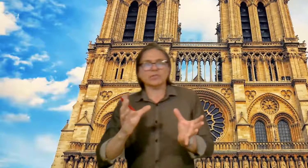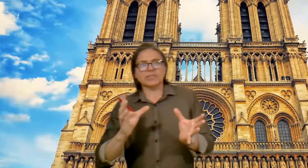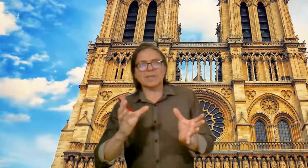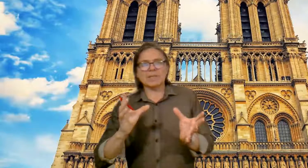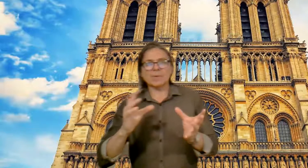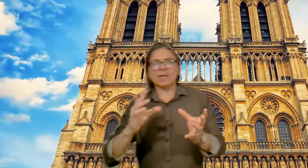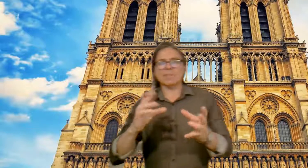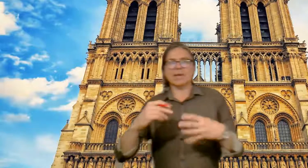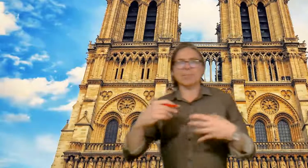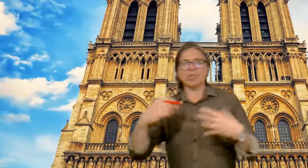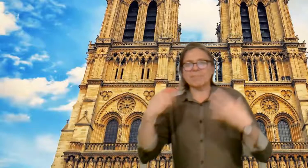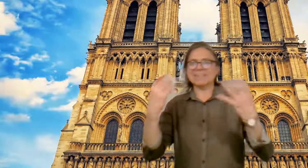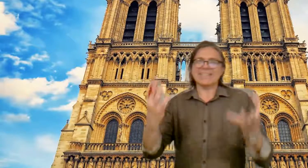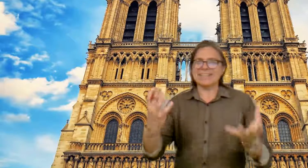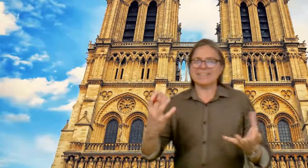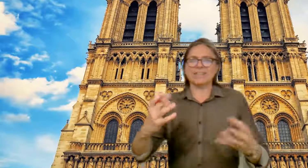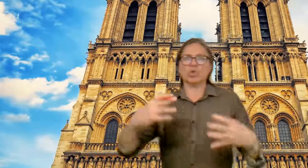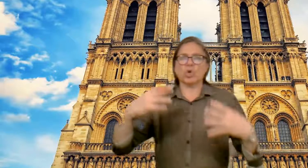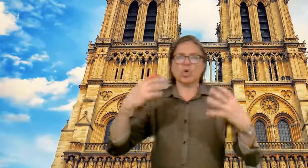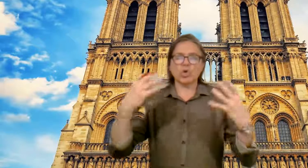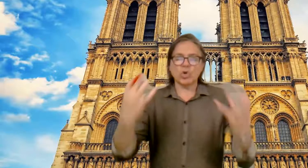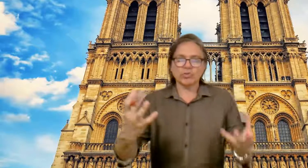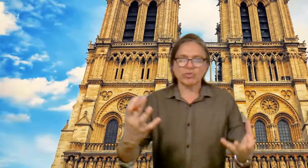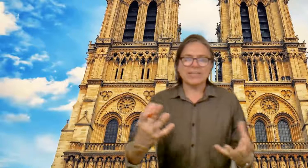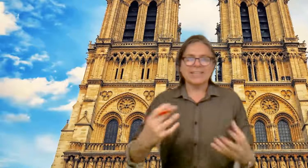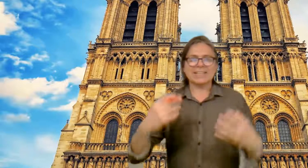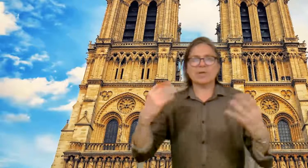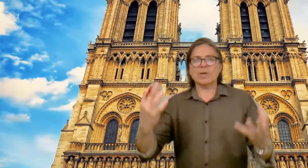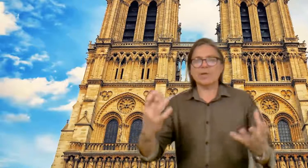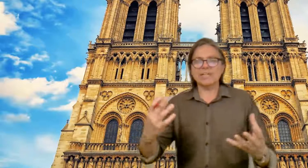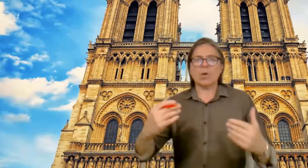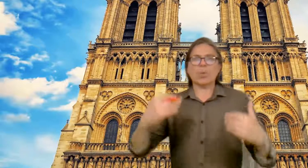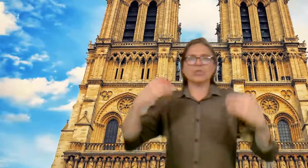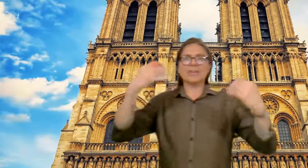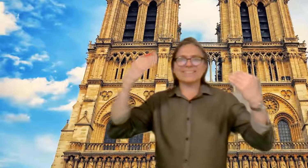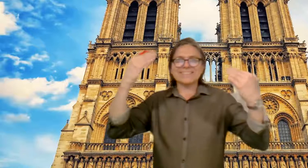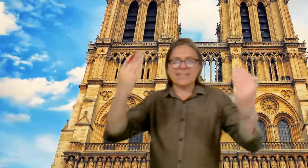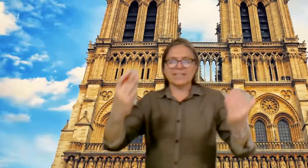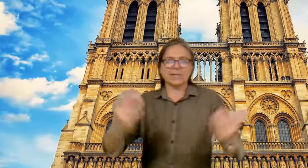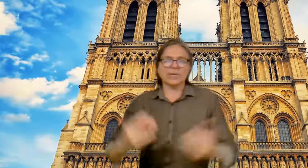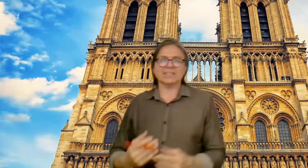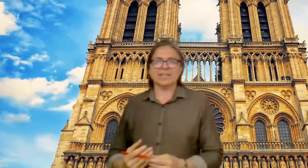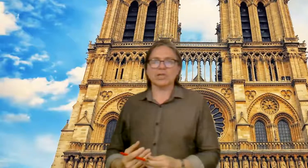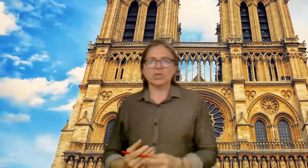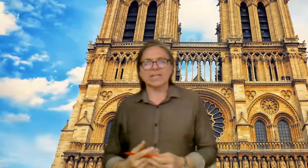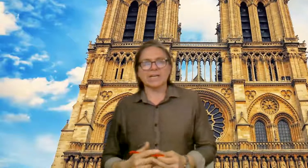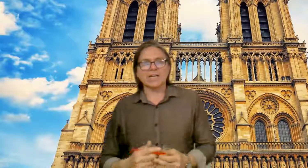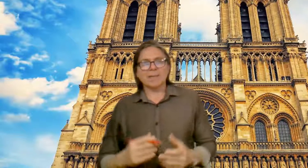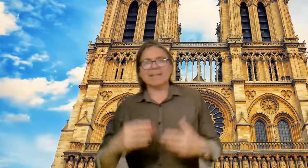sociedad medieval para poder materializar estos colosos que de alguna manera cuanto más alta era una catedral gótica, más